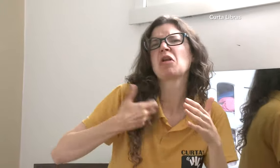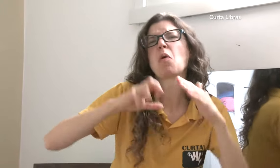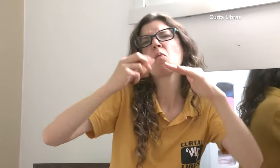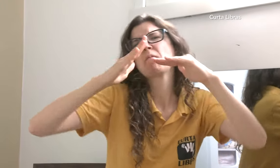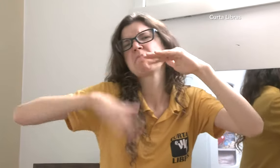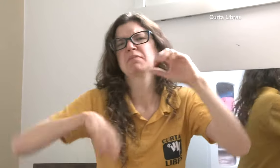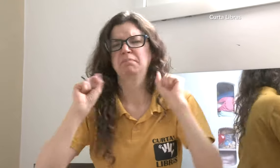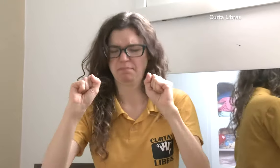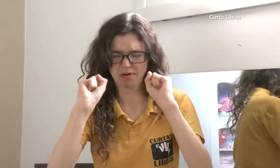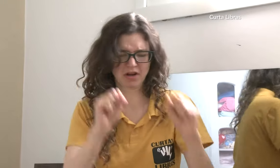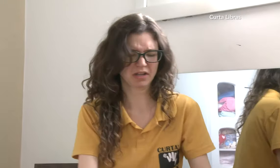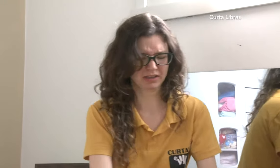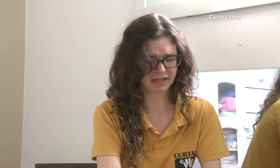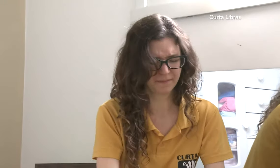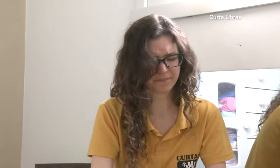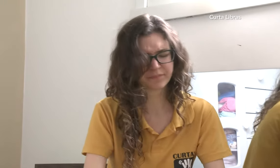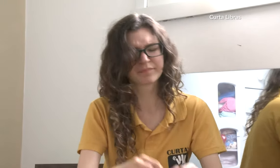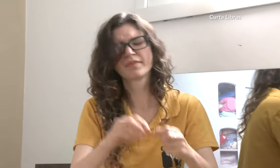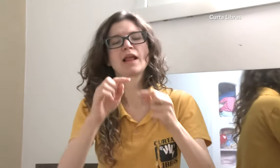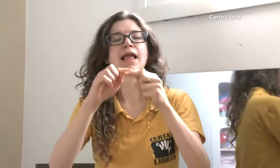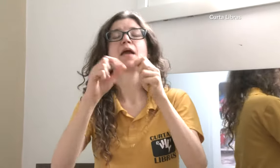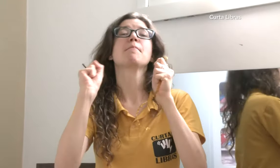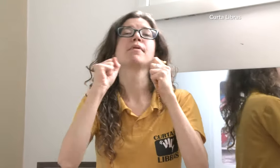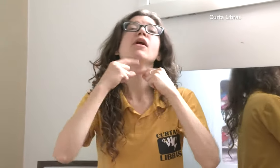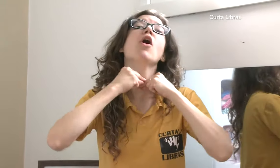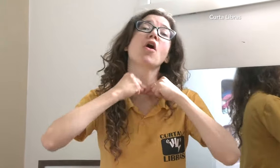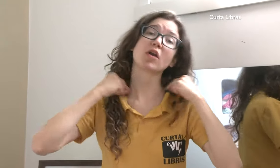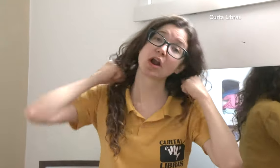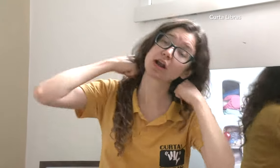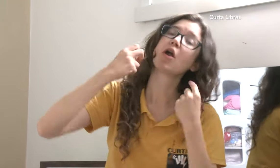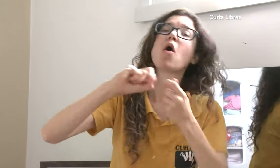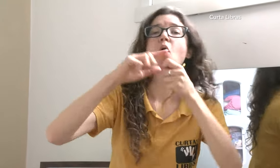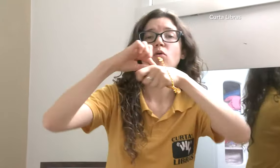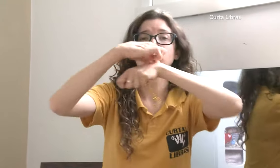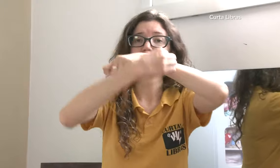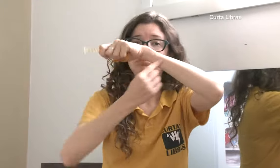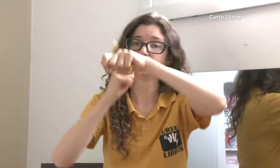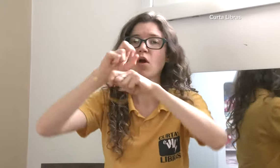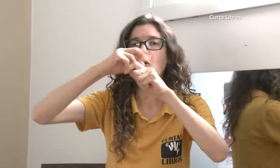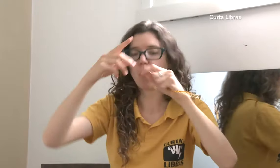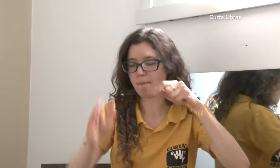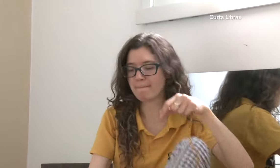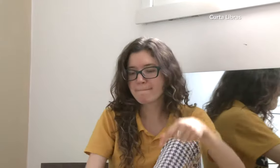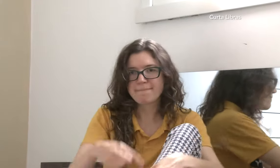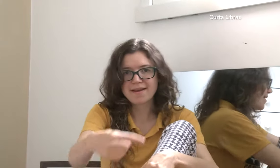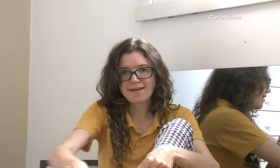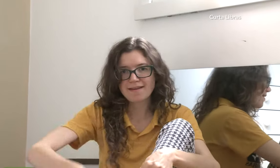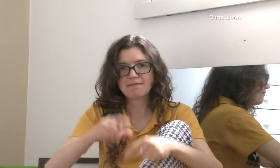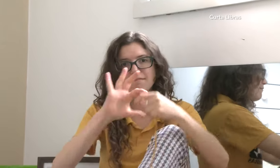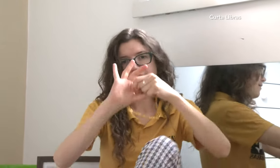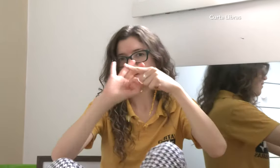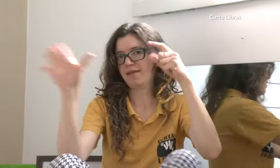Ou pode retirar por volta dos dois anos. Pode colocar no pescoço, no braço ou na perna do bebê.